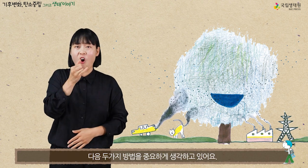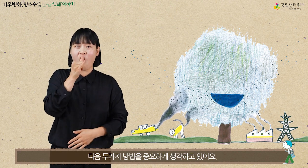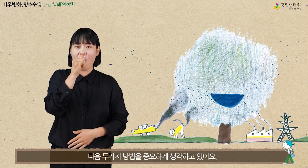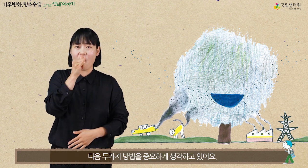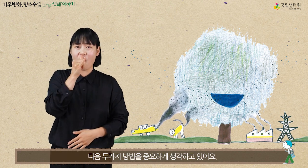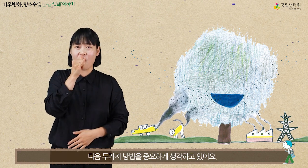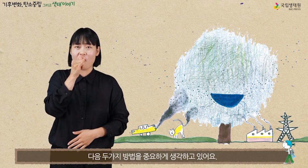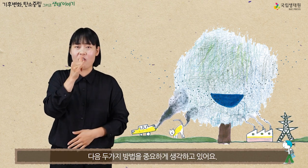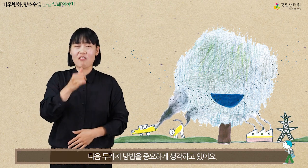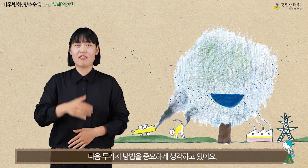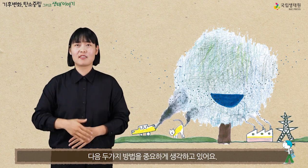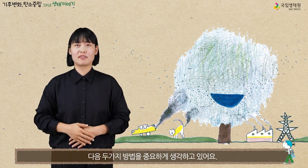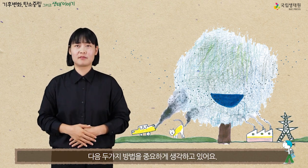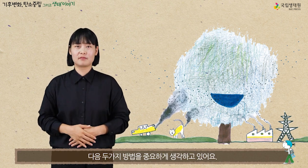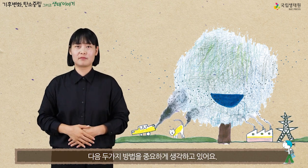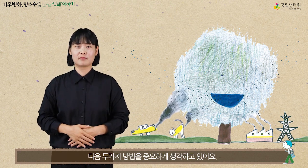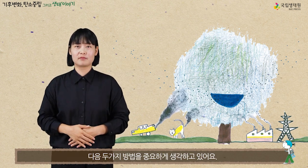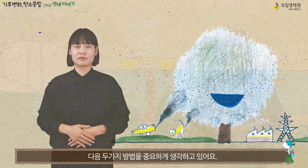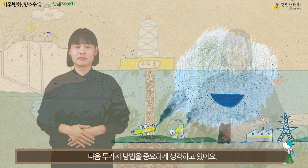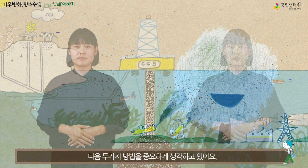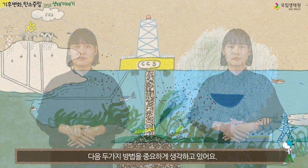중요하게 생각하고 있어요.